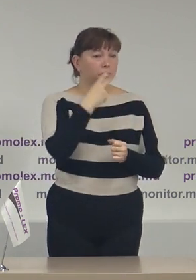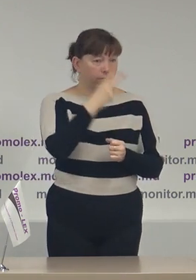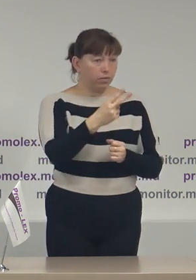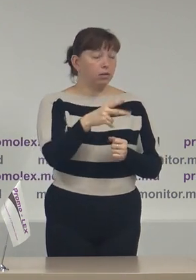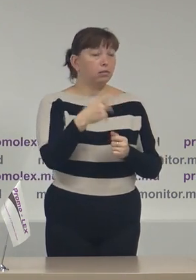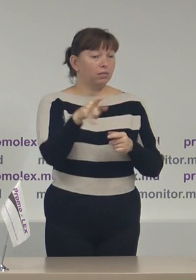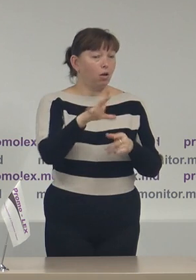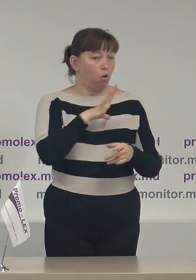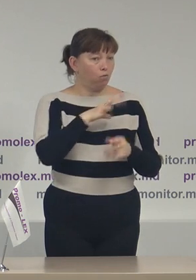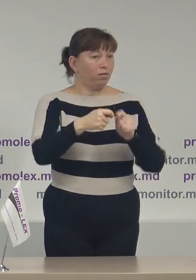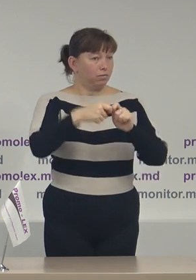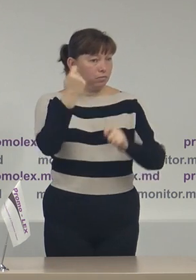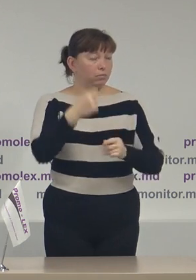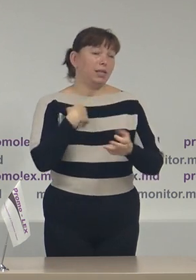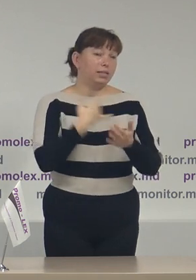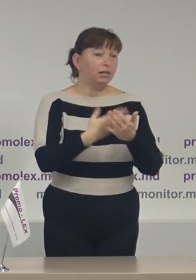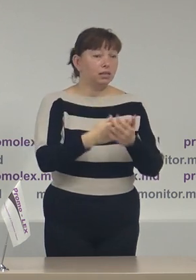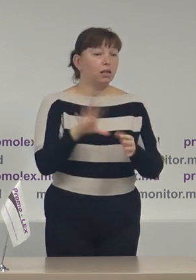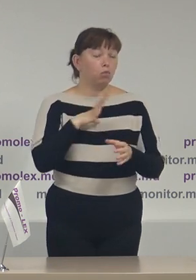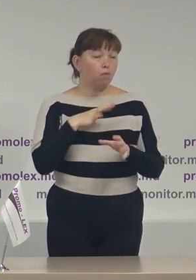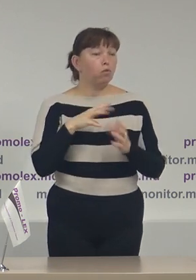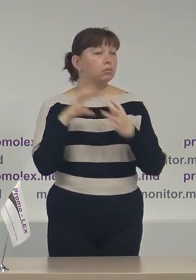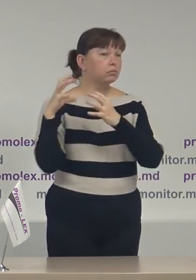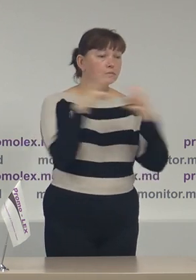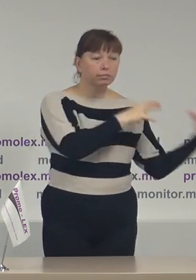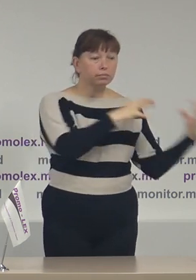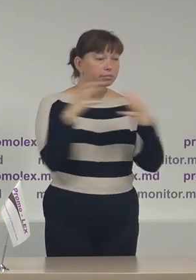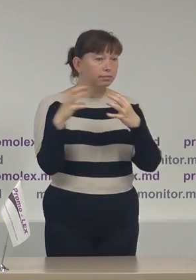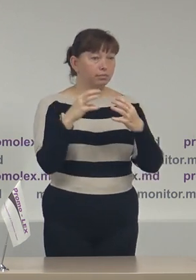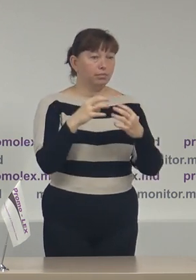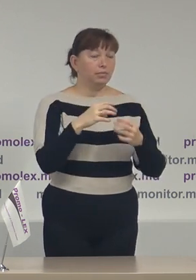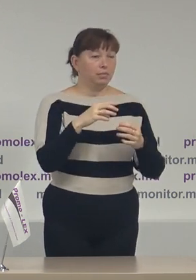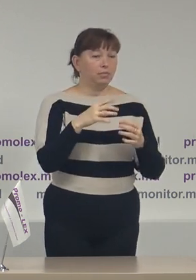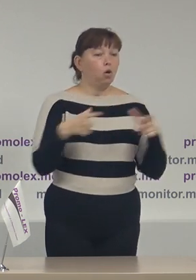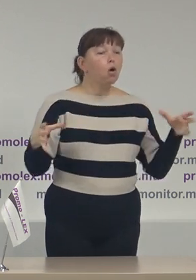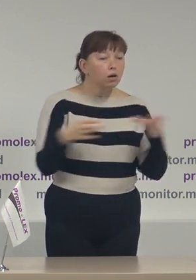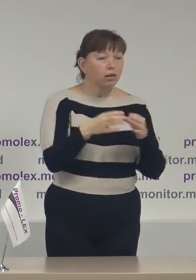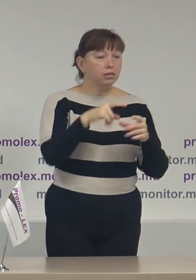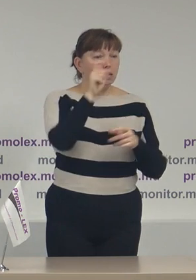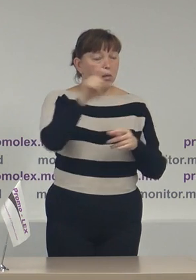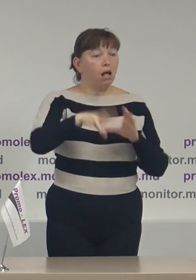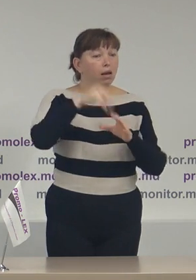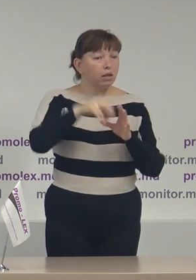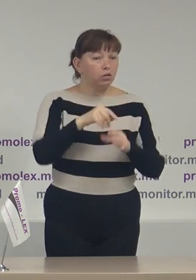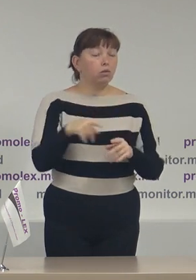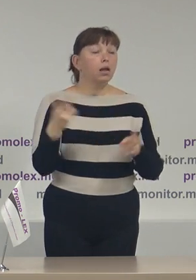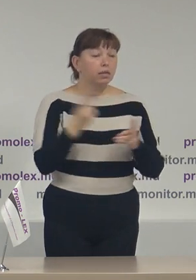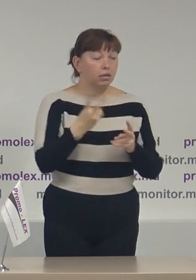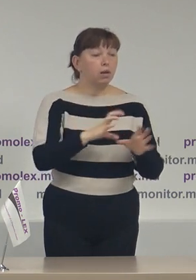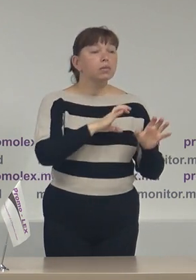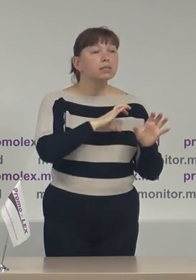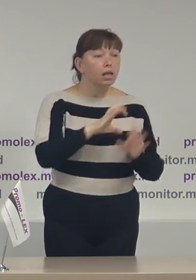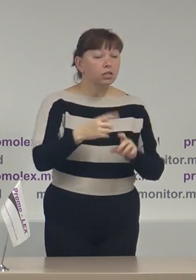infracțiuni spre exemplu transportarea organizată alegătorilor ei urmează să asigure